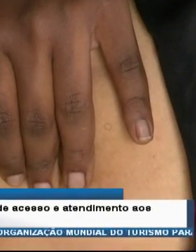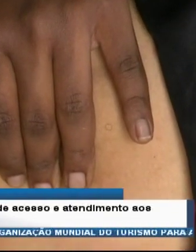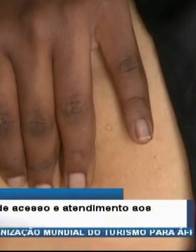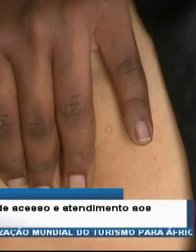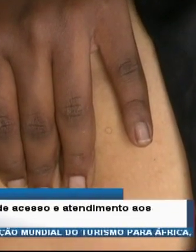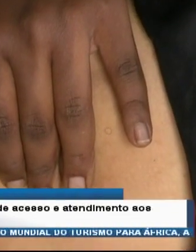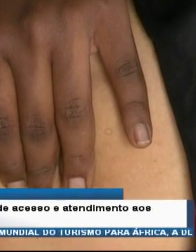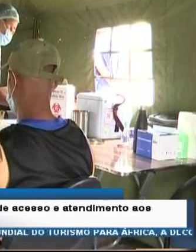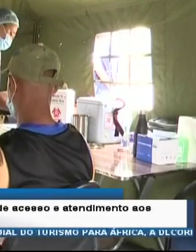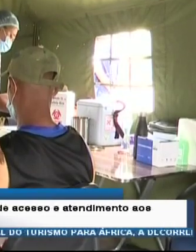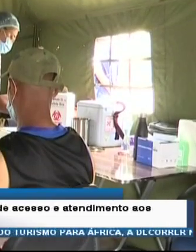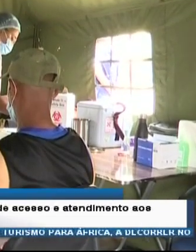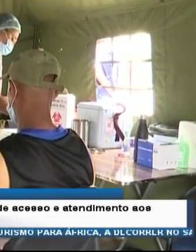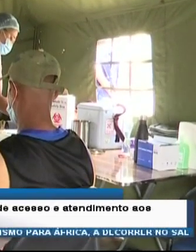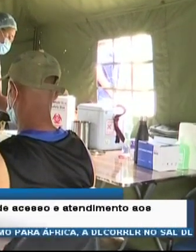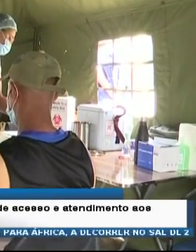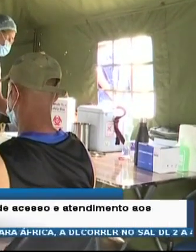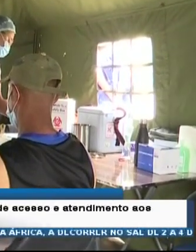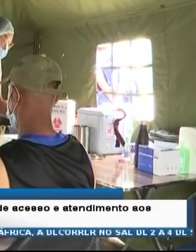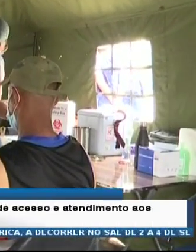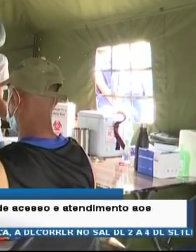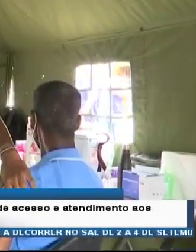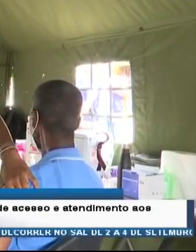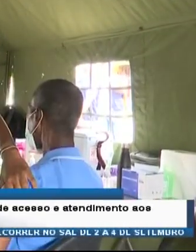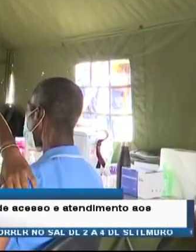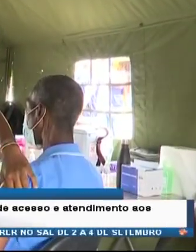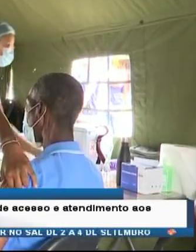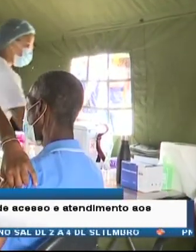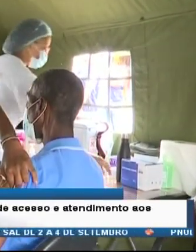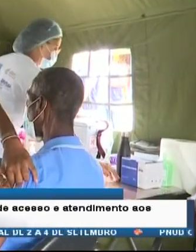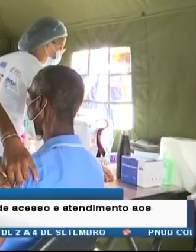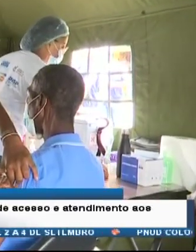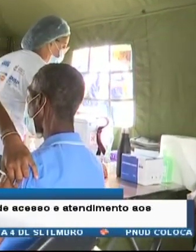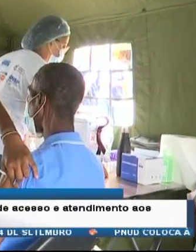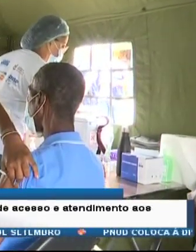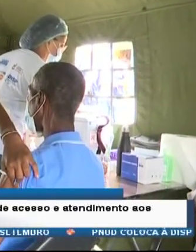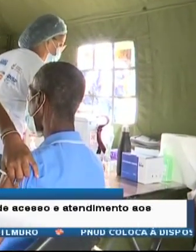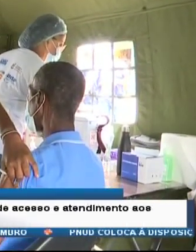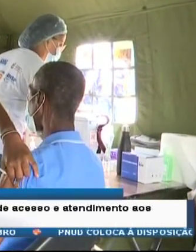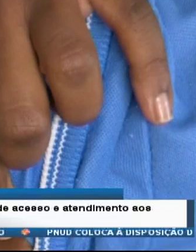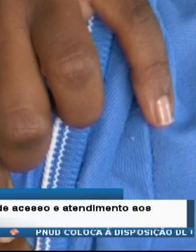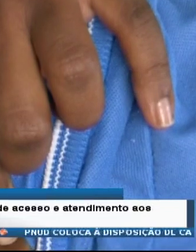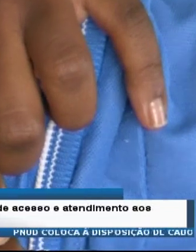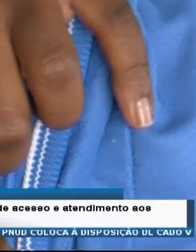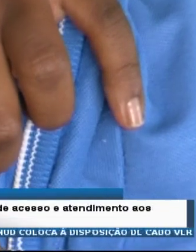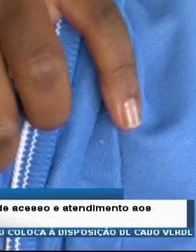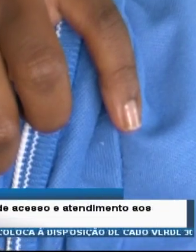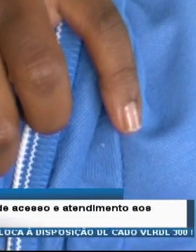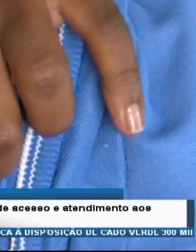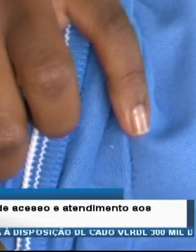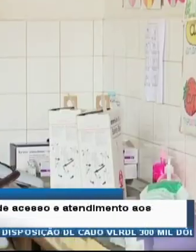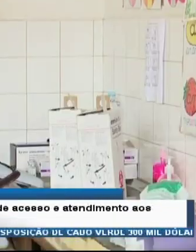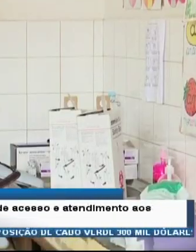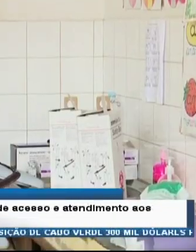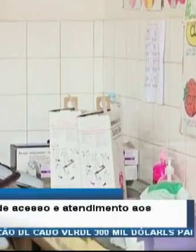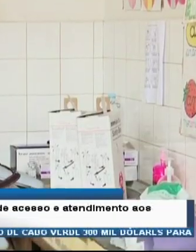de higiene e uso de máscaras faciais, a arma mais eficaz para combater a propagação do vírus é a vacina. Retomar a normalidade